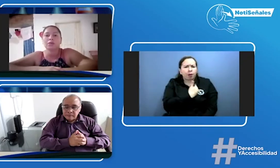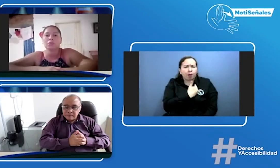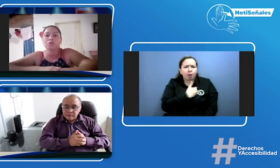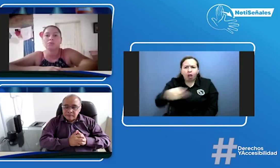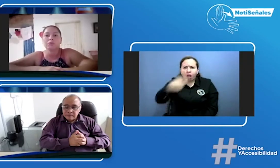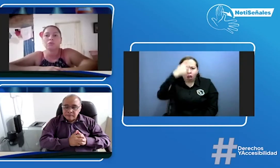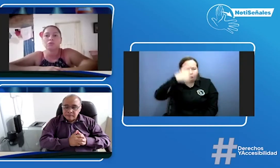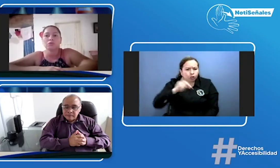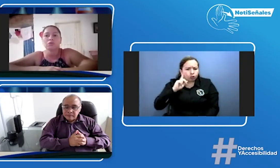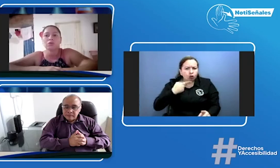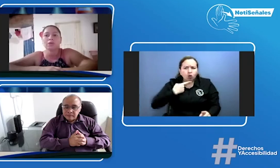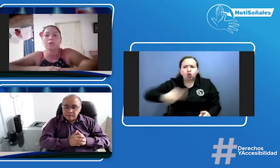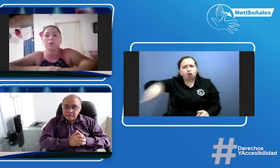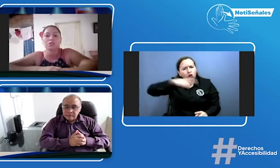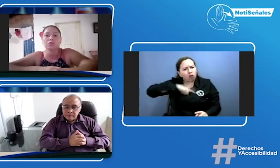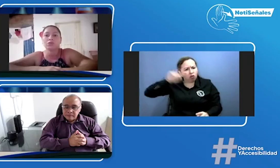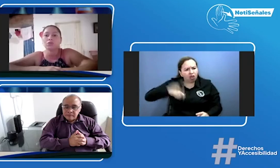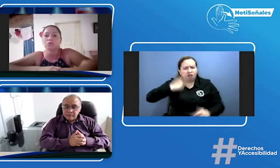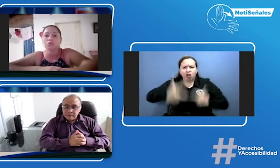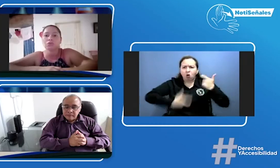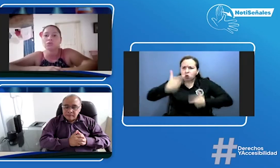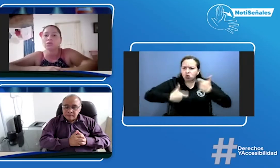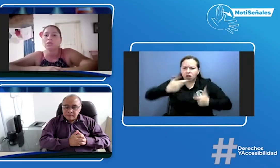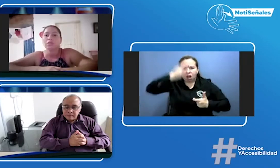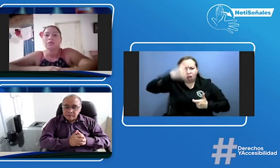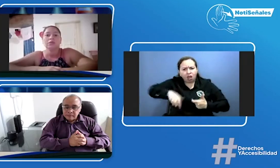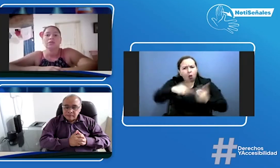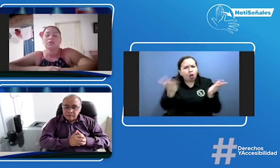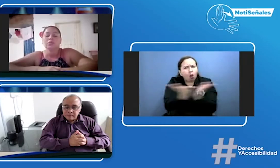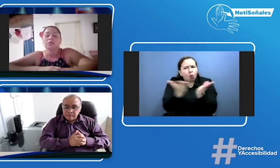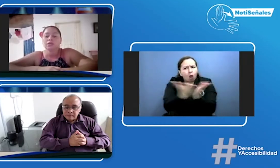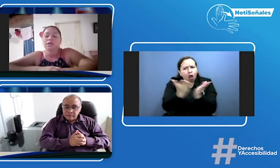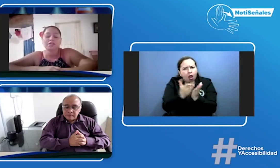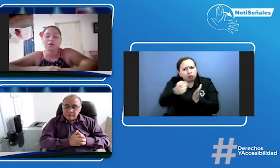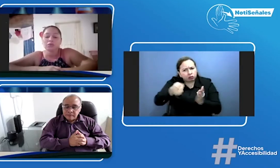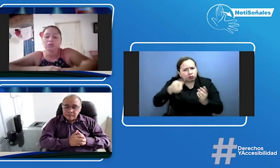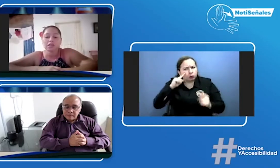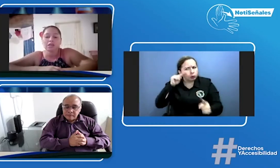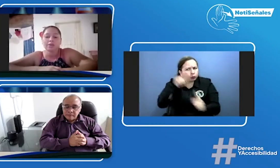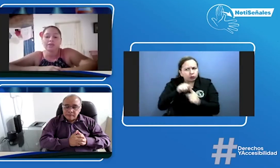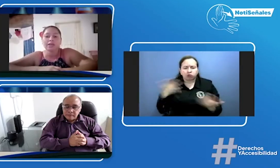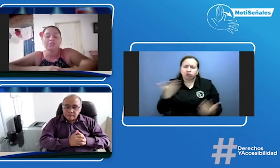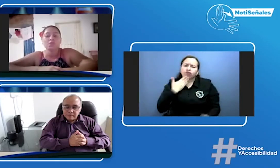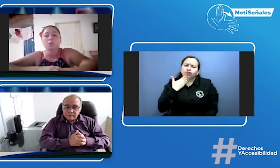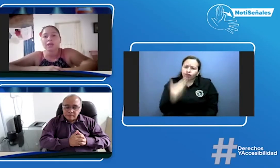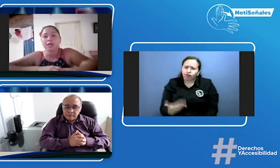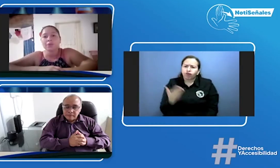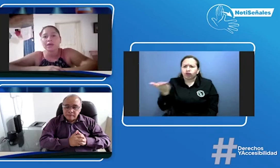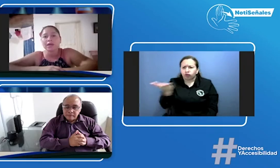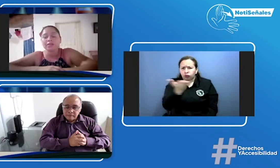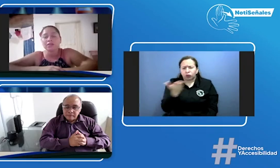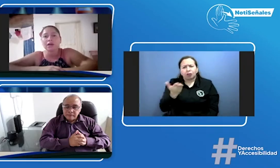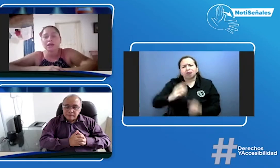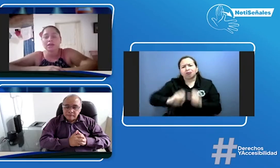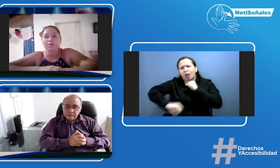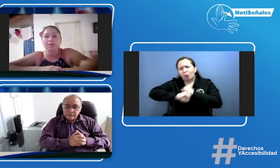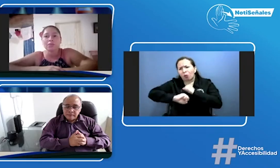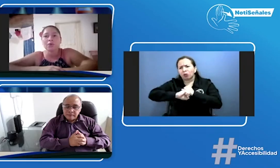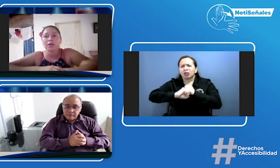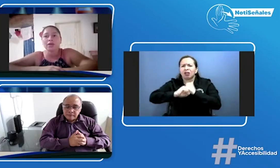luchar por nuestros hijos por la educación de nuestros hijos y gracias a ustedes y la verdad que si nos pueden ayudar se los agradeceríamos en